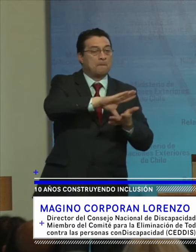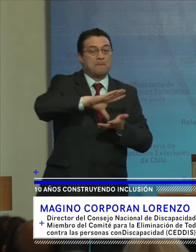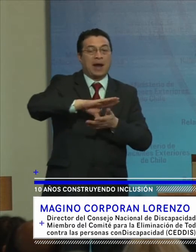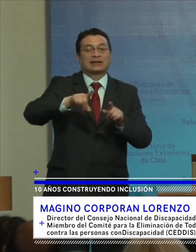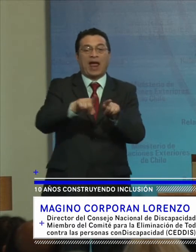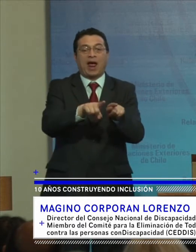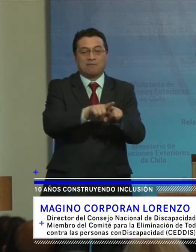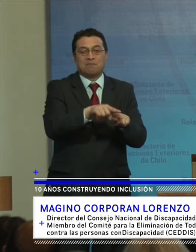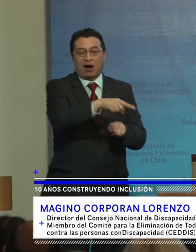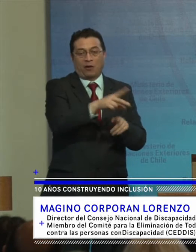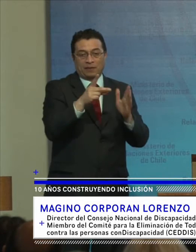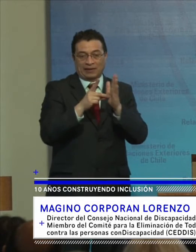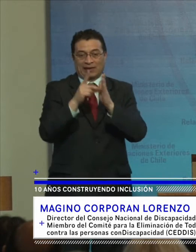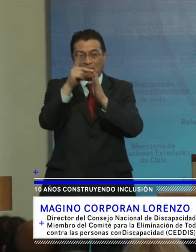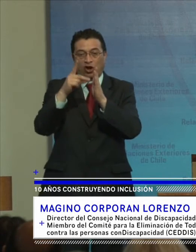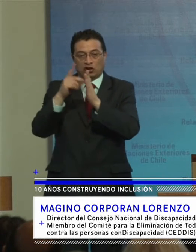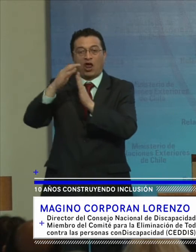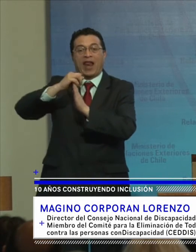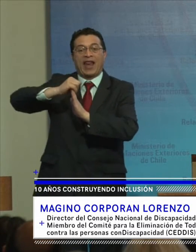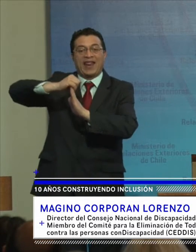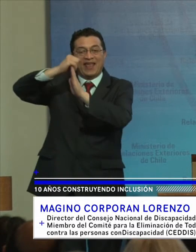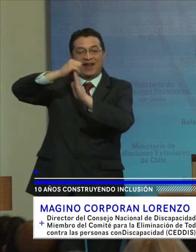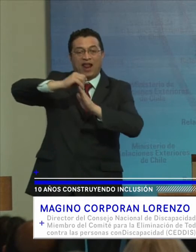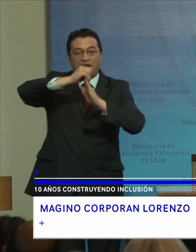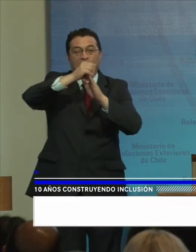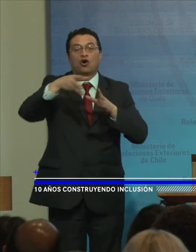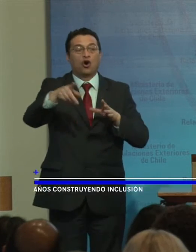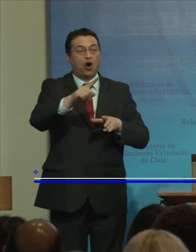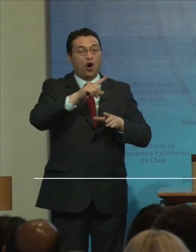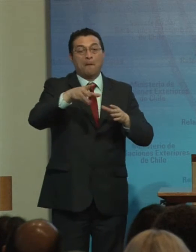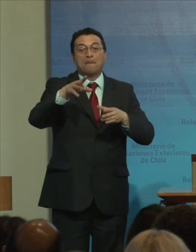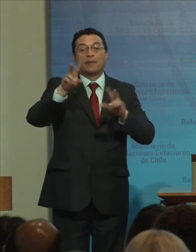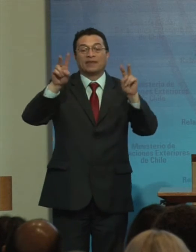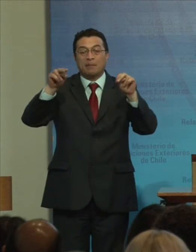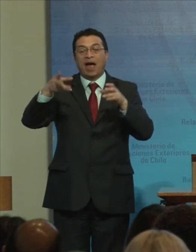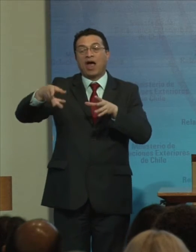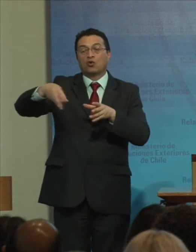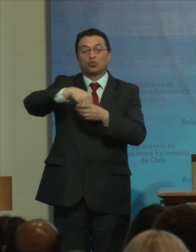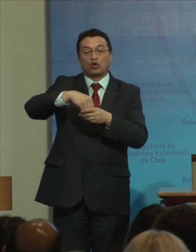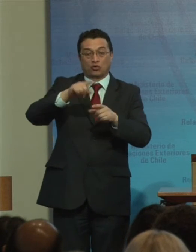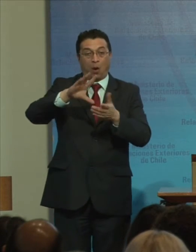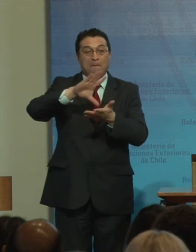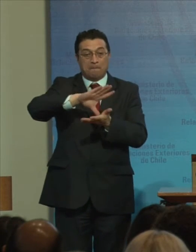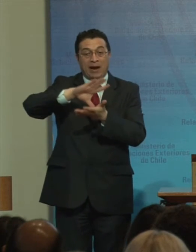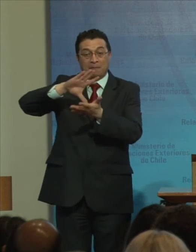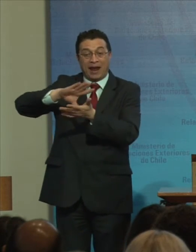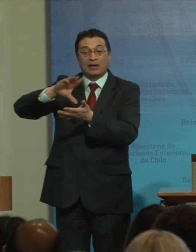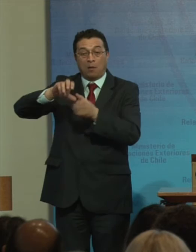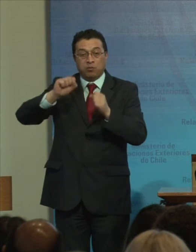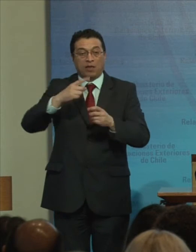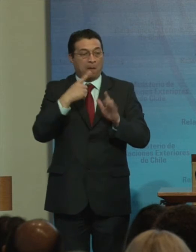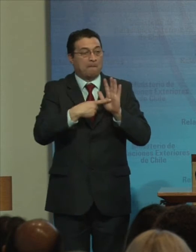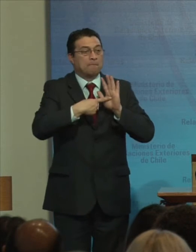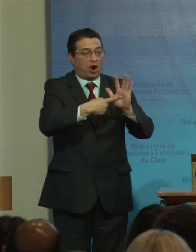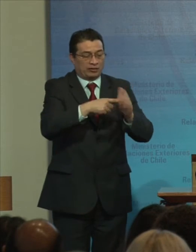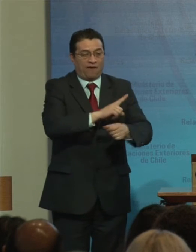Que están desarrollando Un liderazgo En materia De inclusión Donde cada país Pueda mostrar Su fortaleza Y detallar Cuáles han